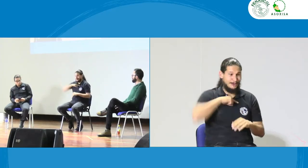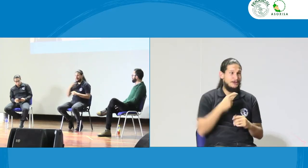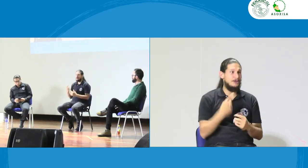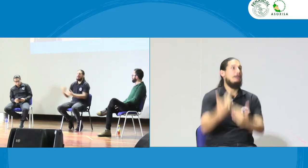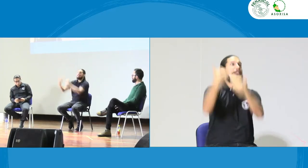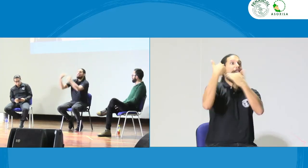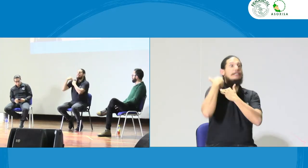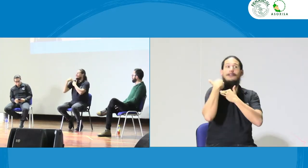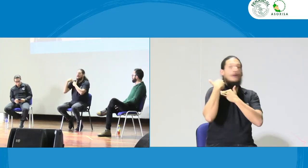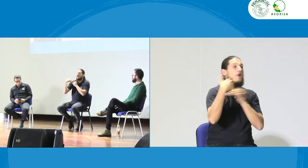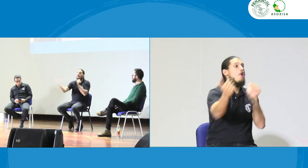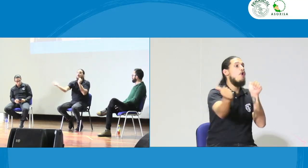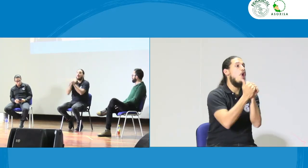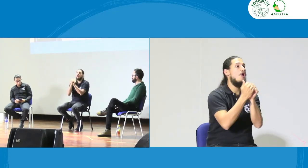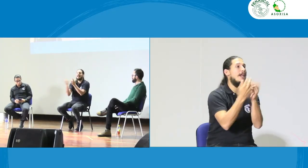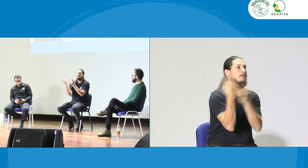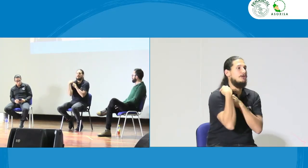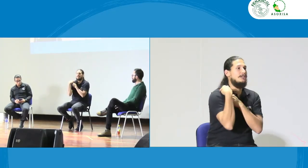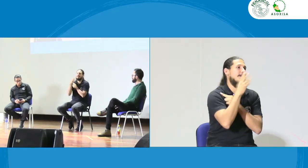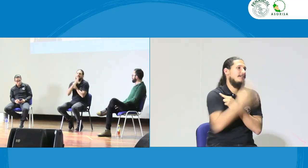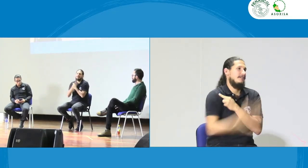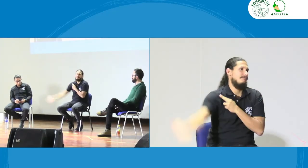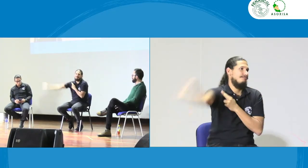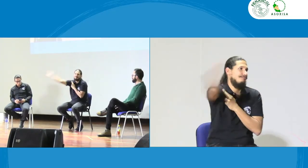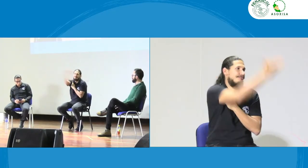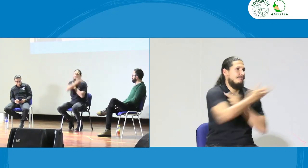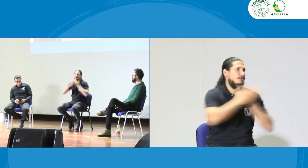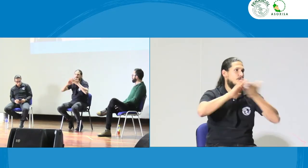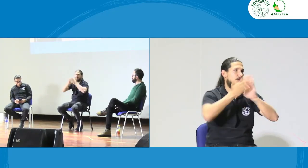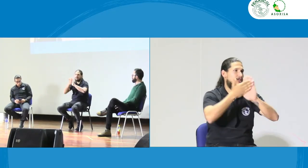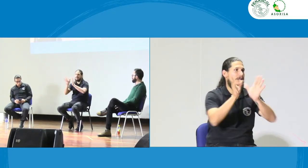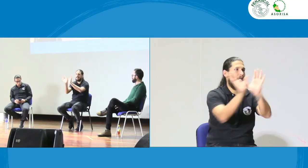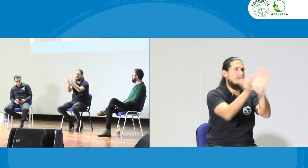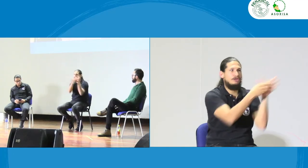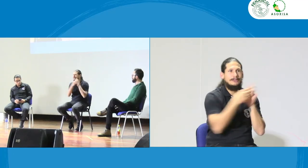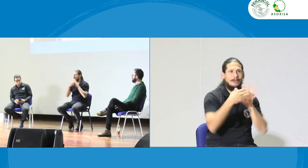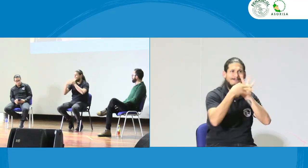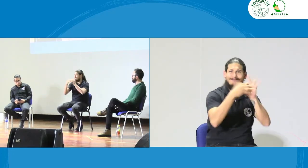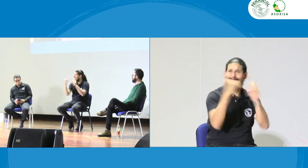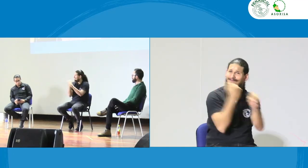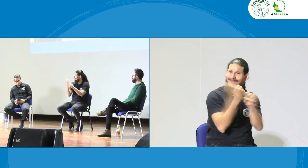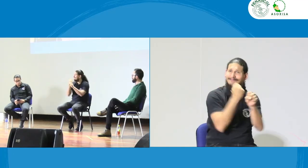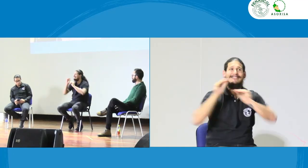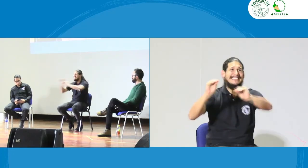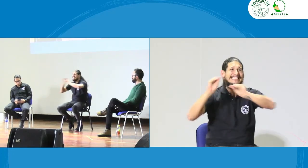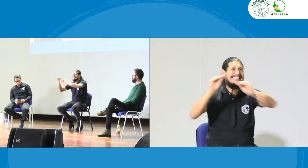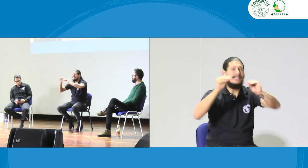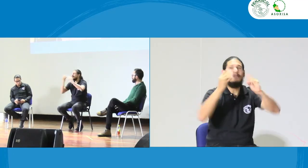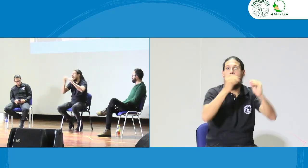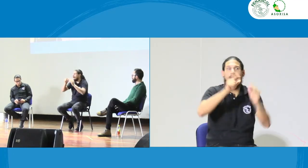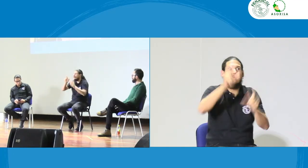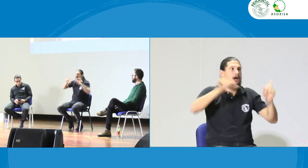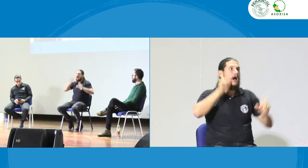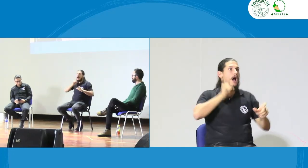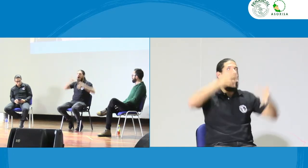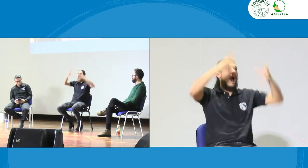ese es el trabajo que tenemos de aquí en adelante y es una responsabilidad no sólo de nosotros los que estamos aquí sentados y es una